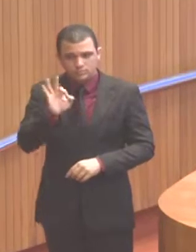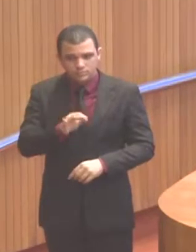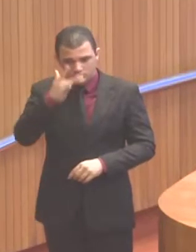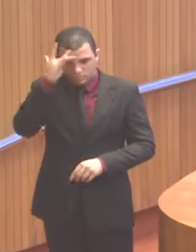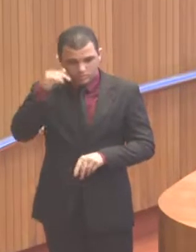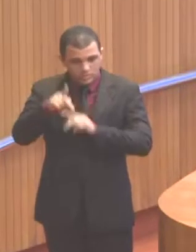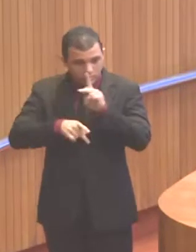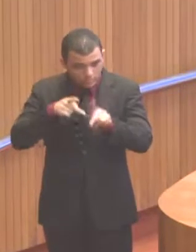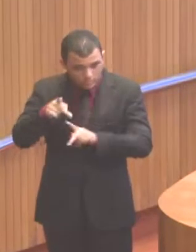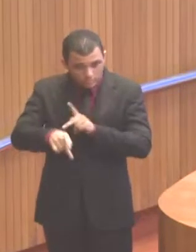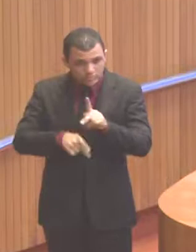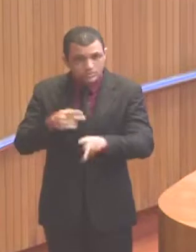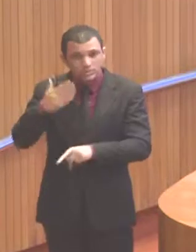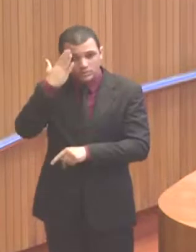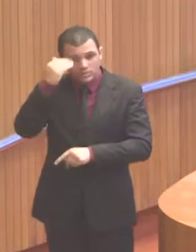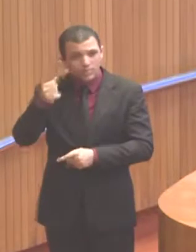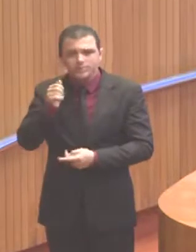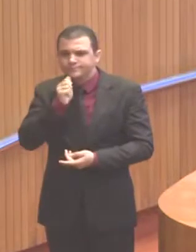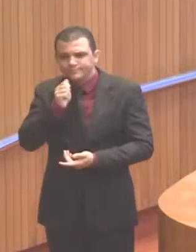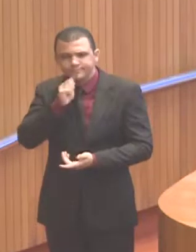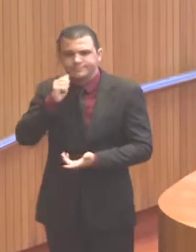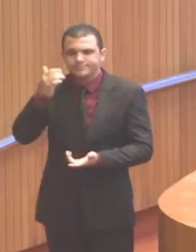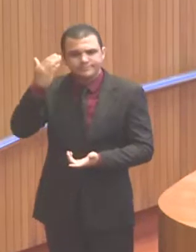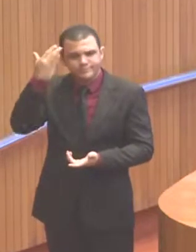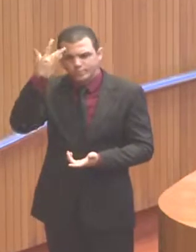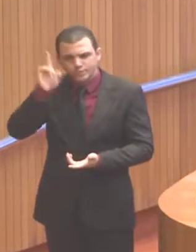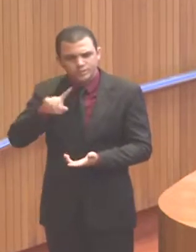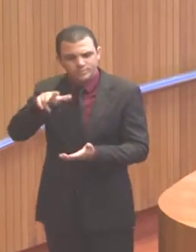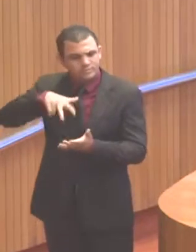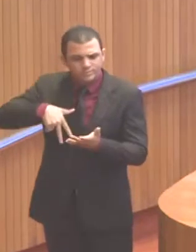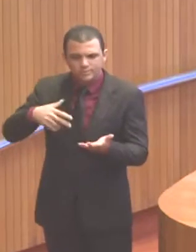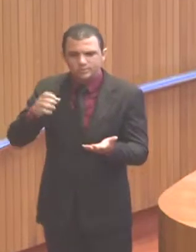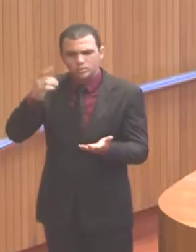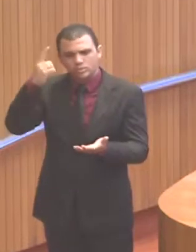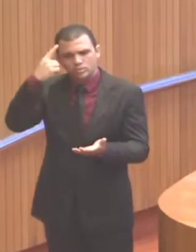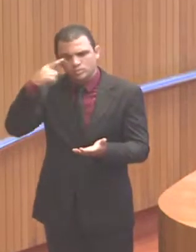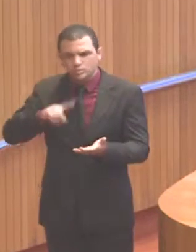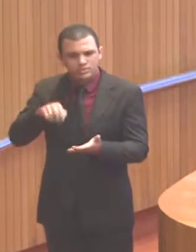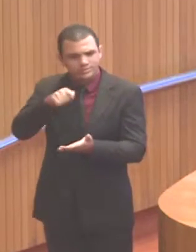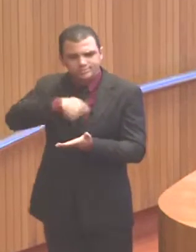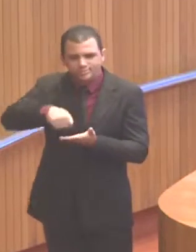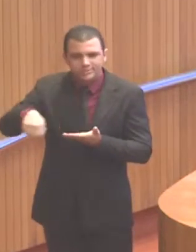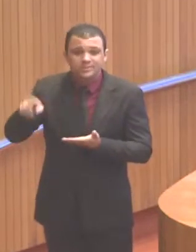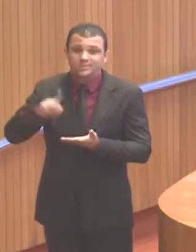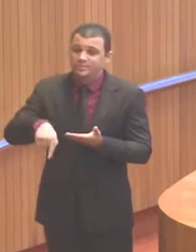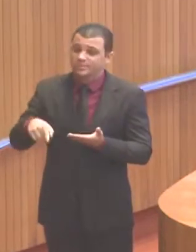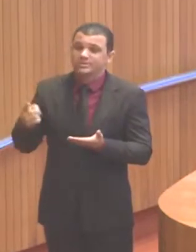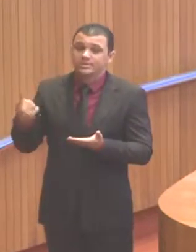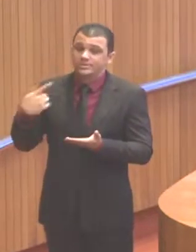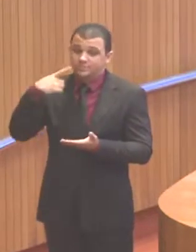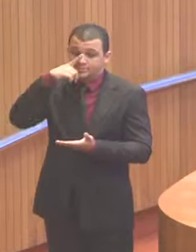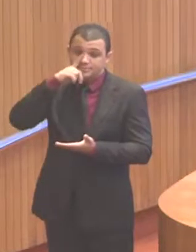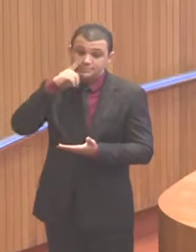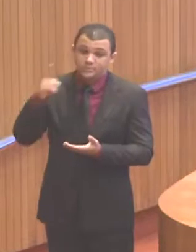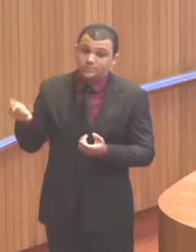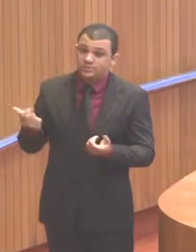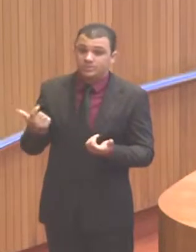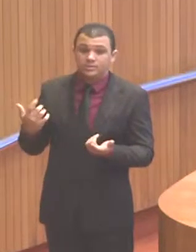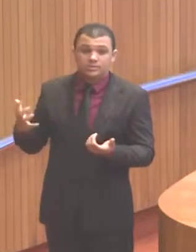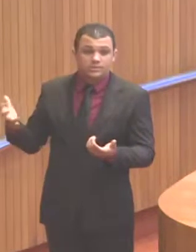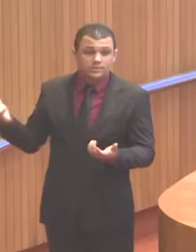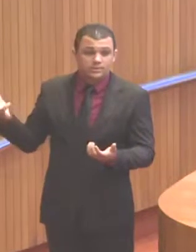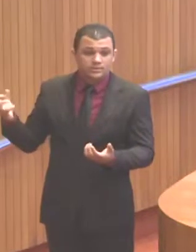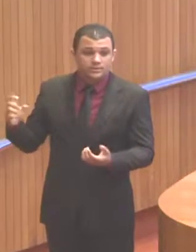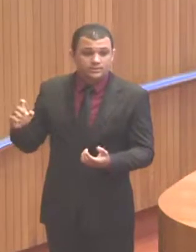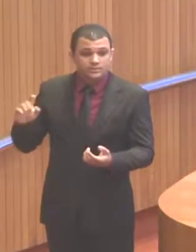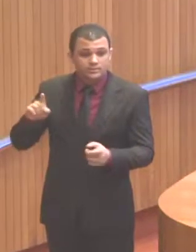ainda sem saber ler e escrever, portanto, analfabeta, um dado que é gritante, revoltante, e,